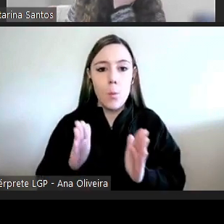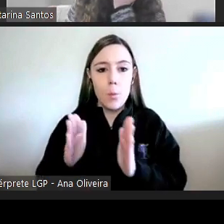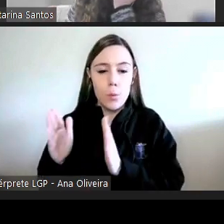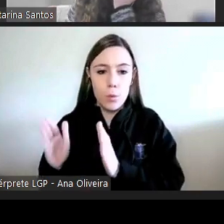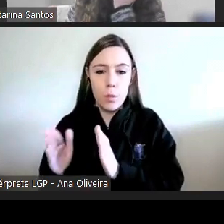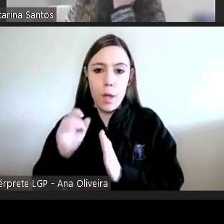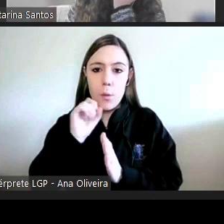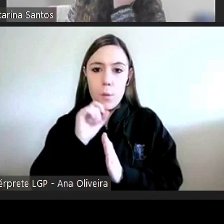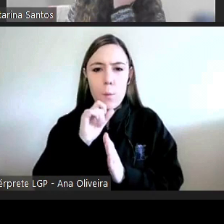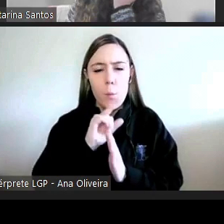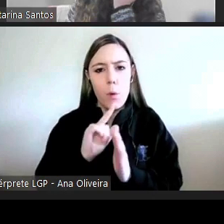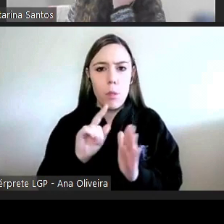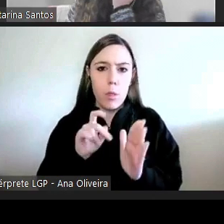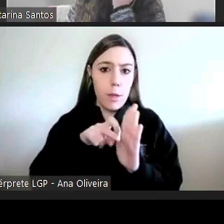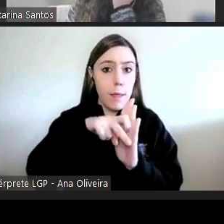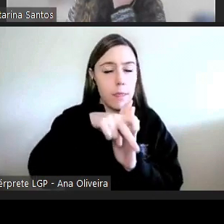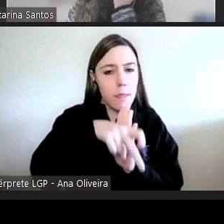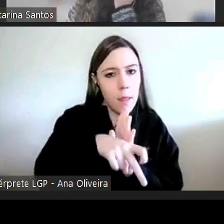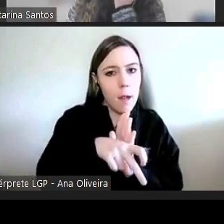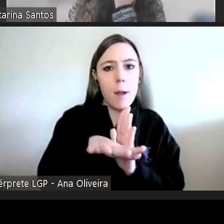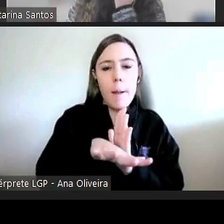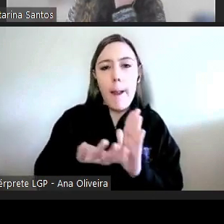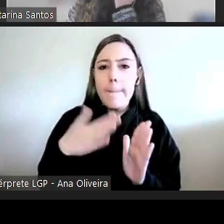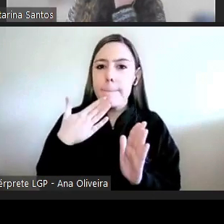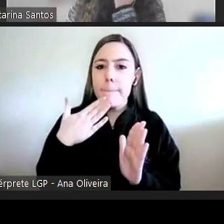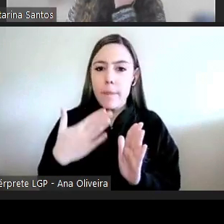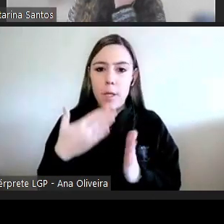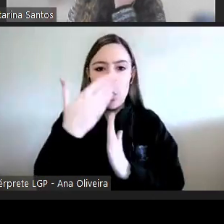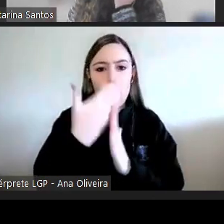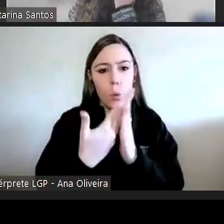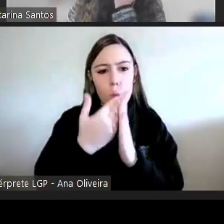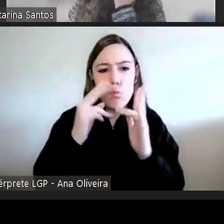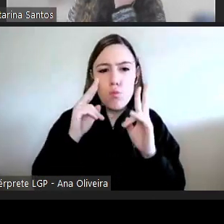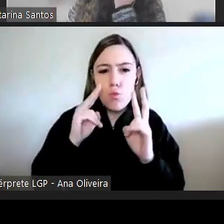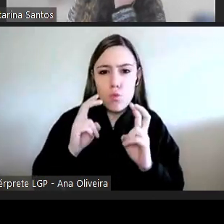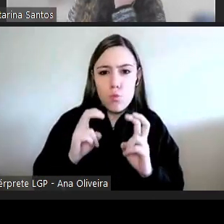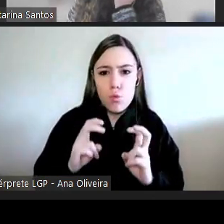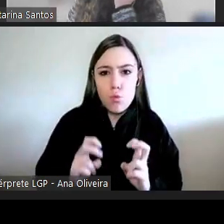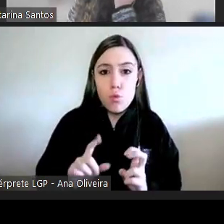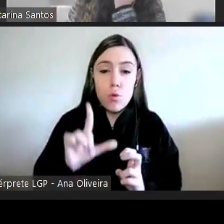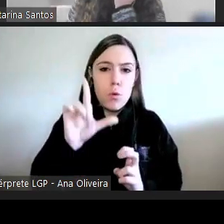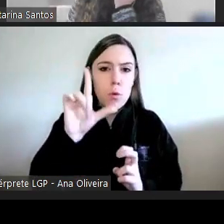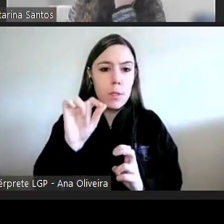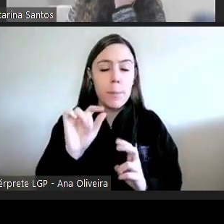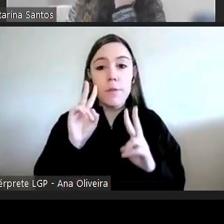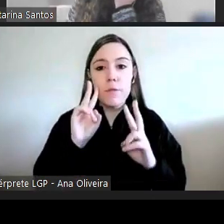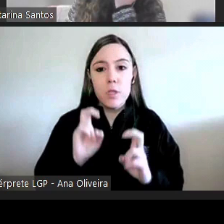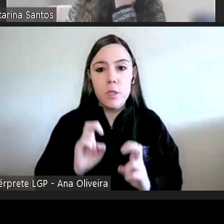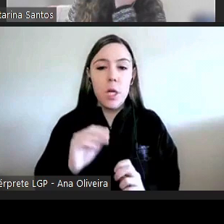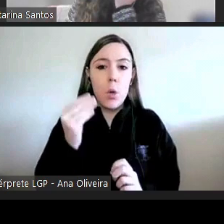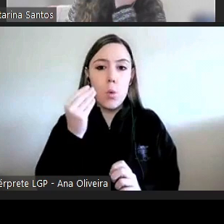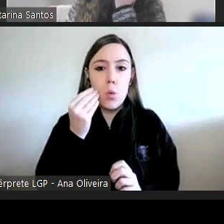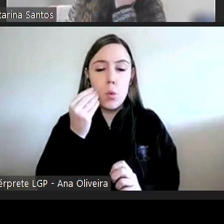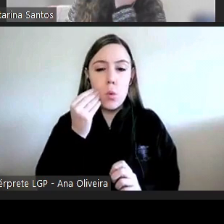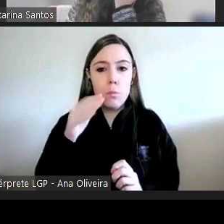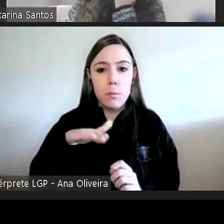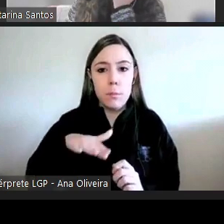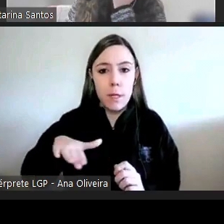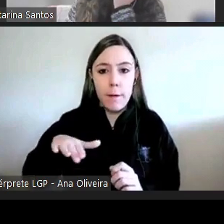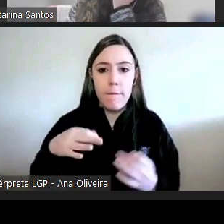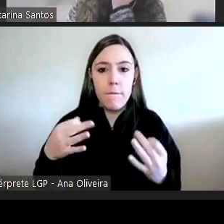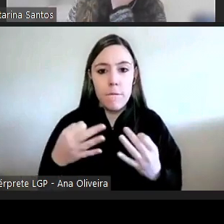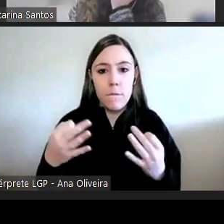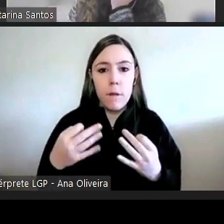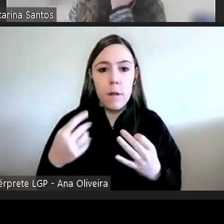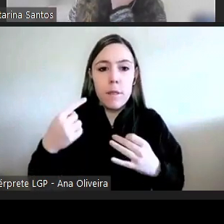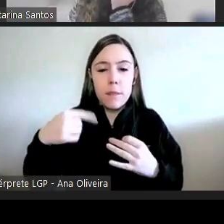nas instalações pedir para ver documentos investigar como as entidades que têm de facto esses poderes